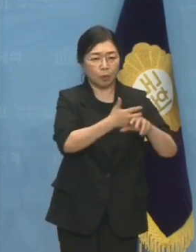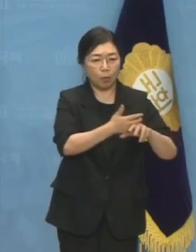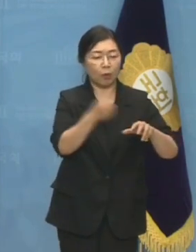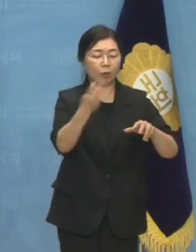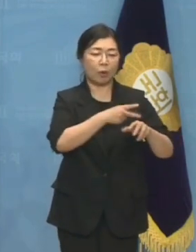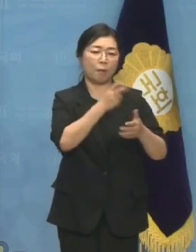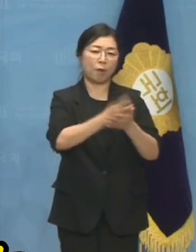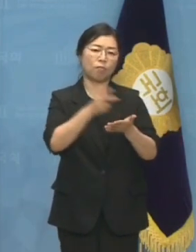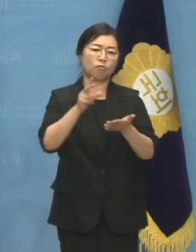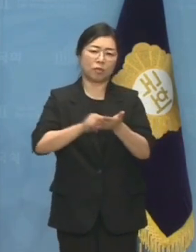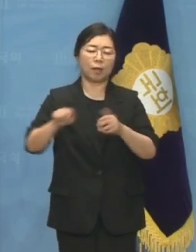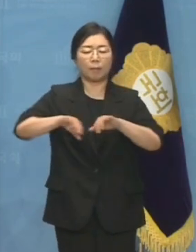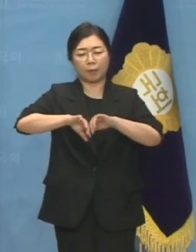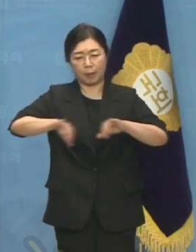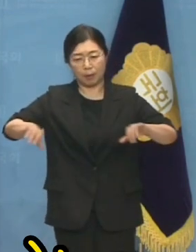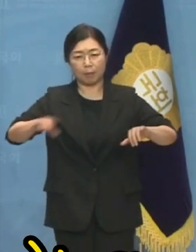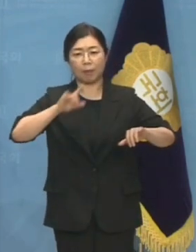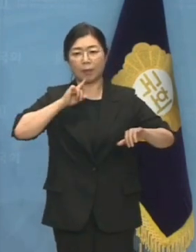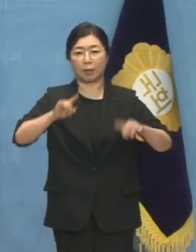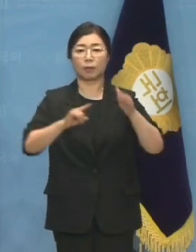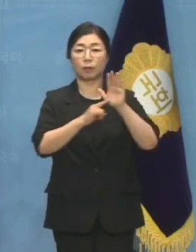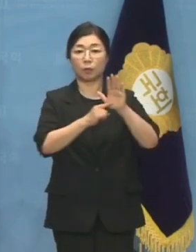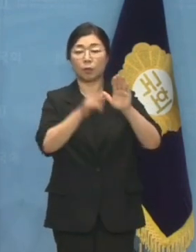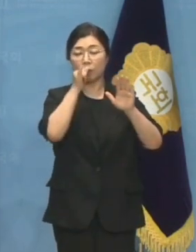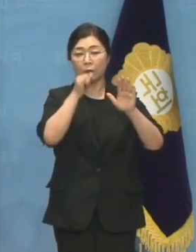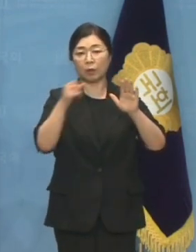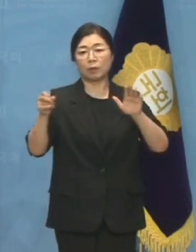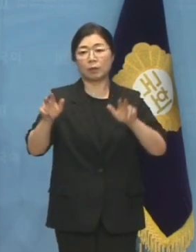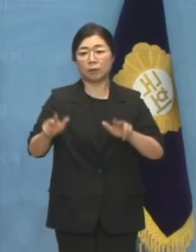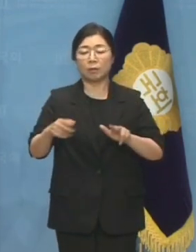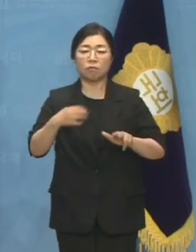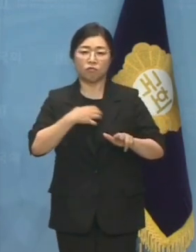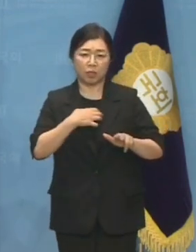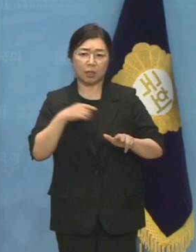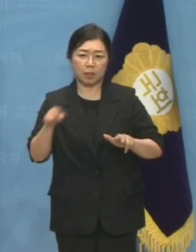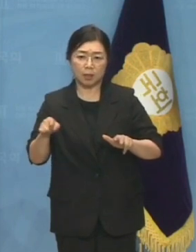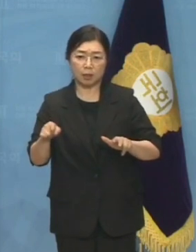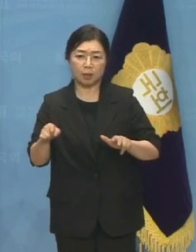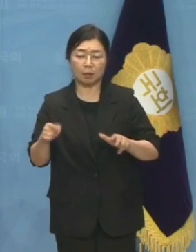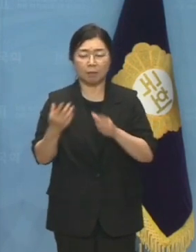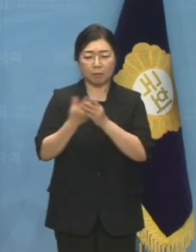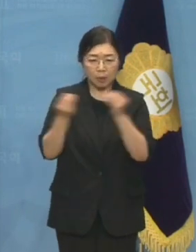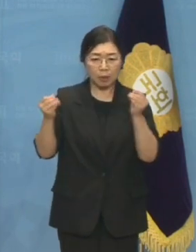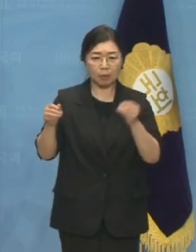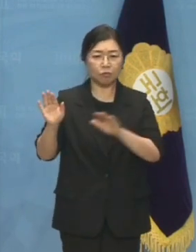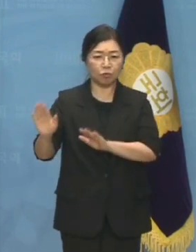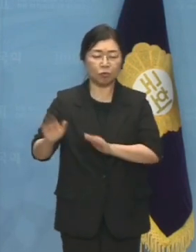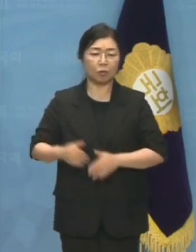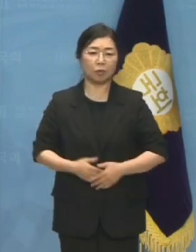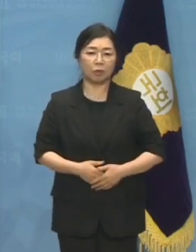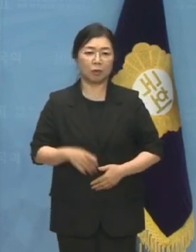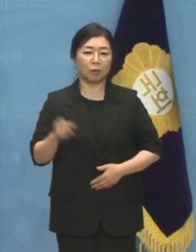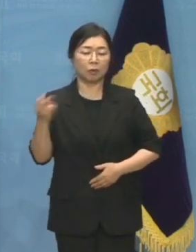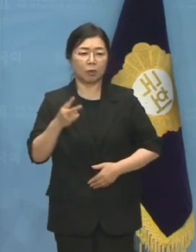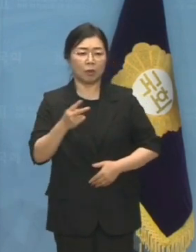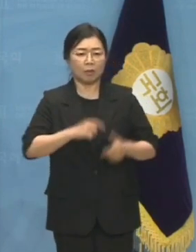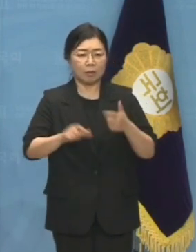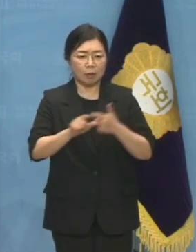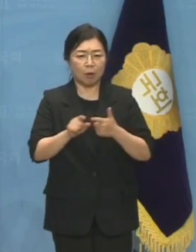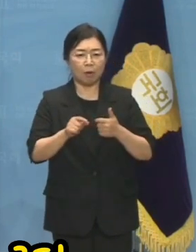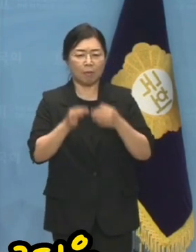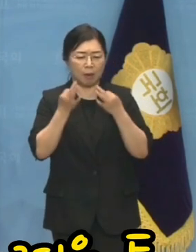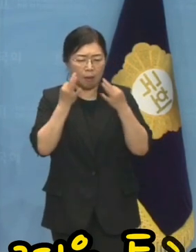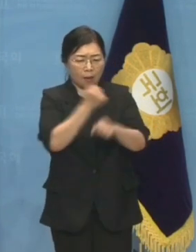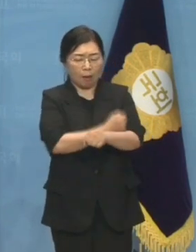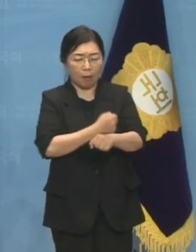사법 리스크는 무관한 분야라고 하며 위기의 원인을 못 본 척하고 가죽을 벗기고 뼈를